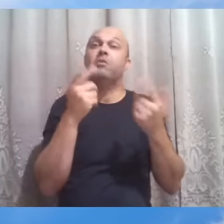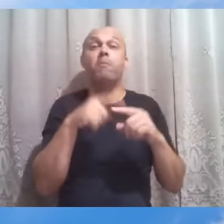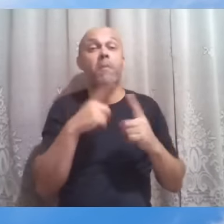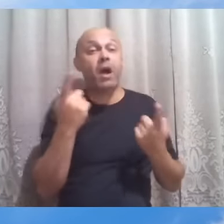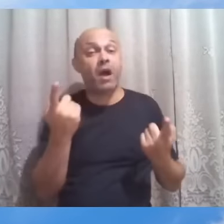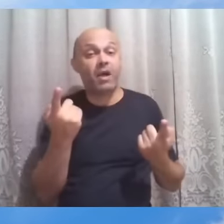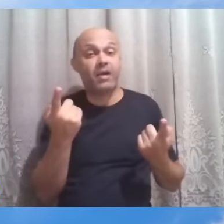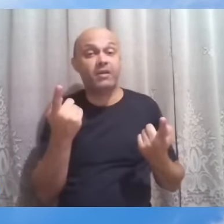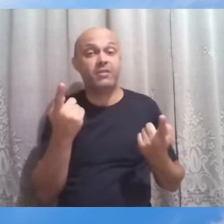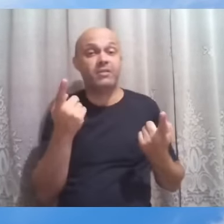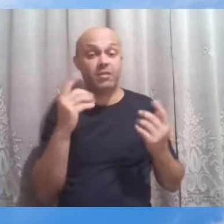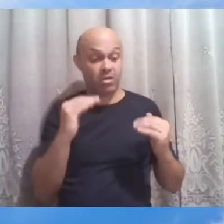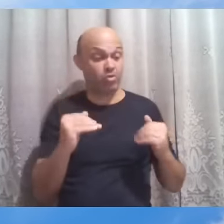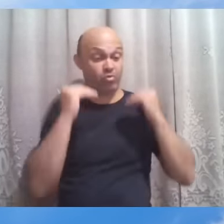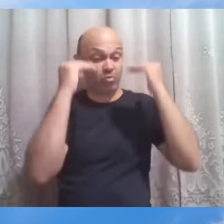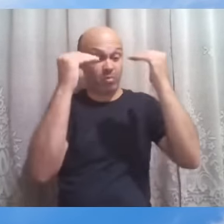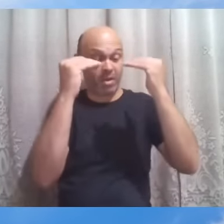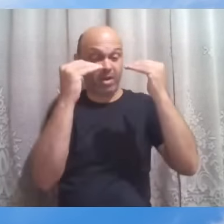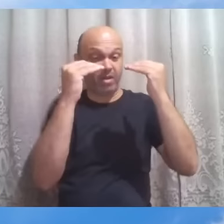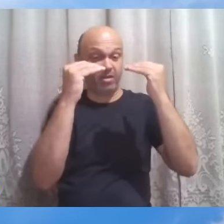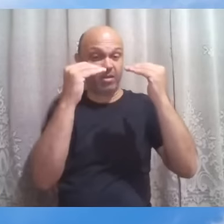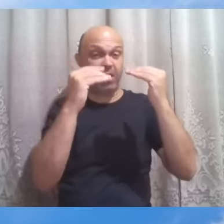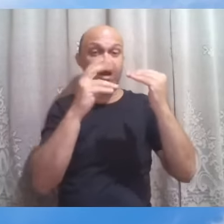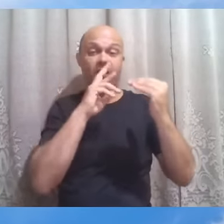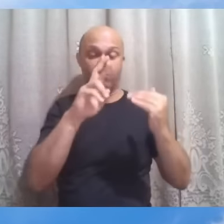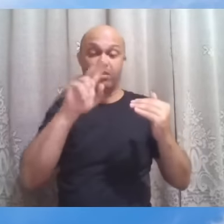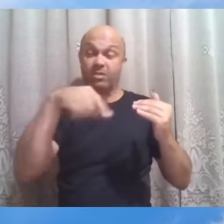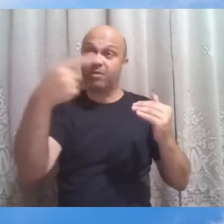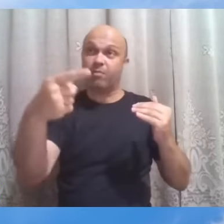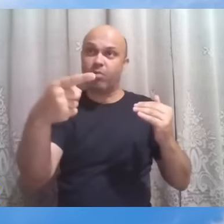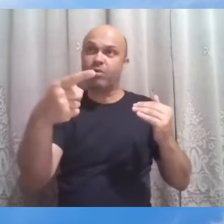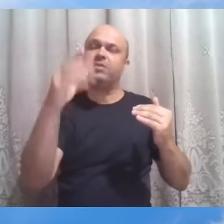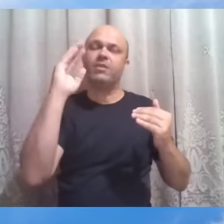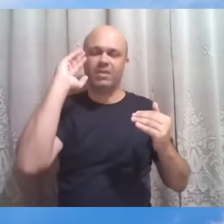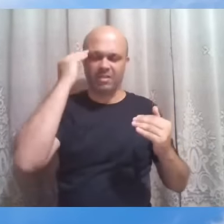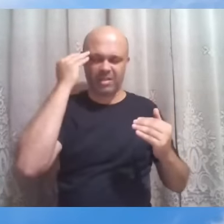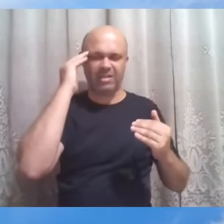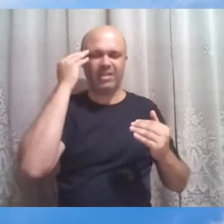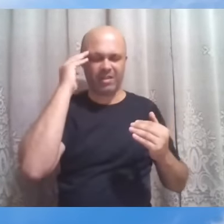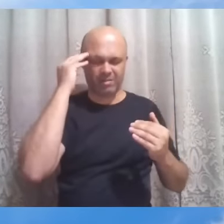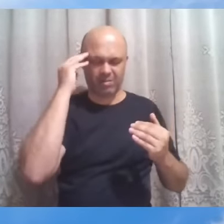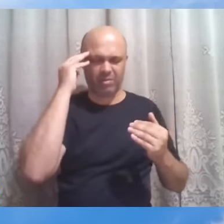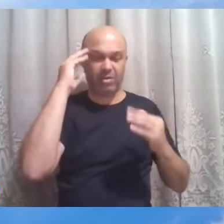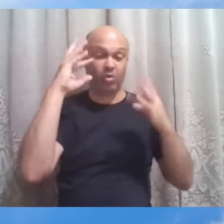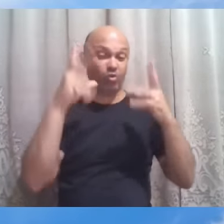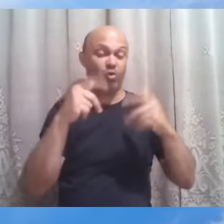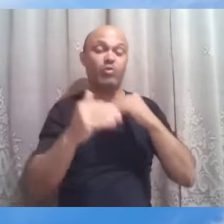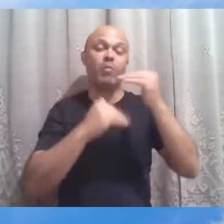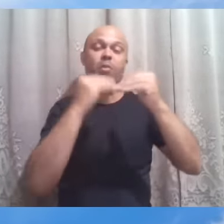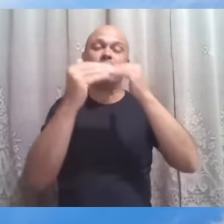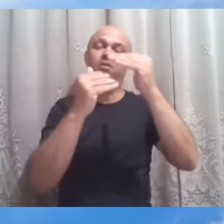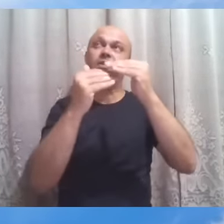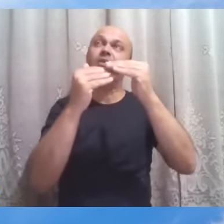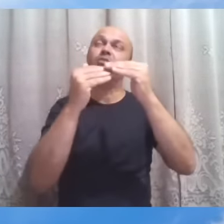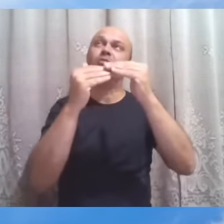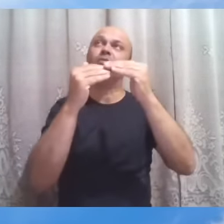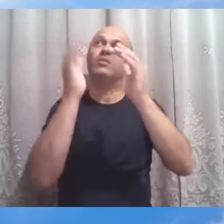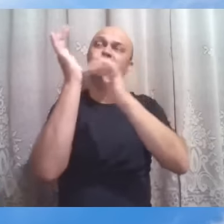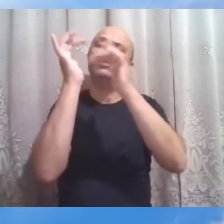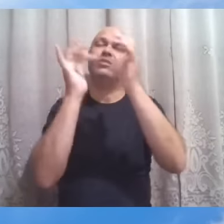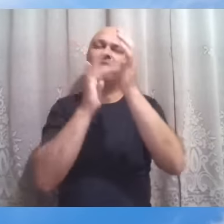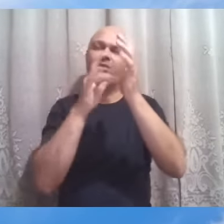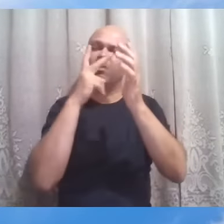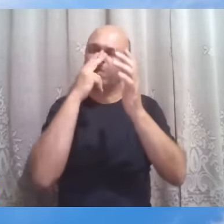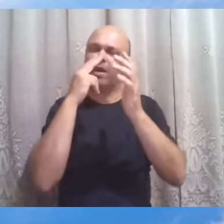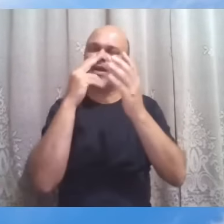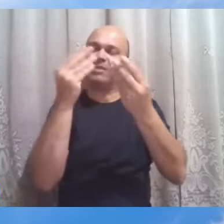superada a experiência e o resultado que vem depois entendemos todo o processo de Jesus considerando-nos mais dignos de testemunhar e